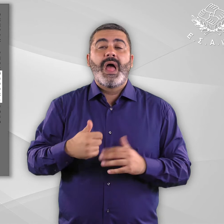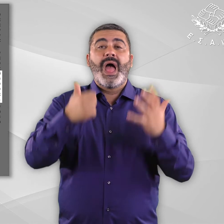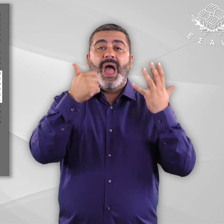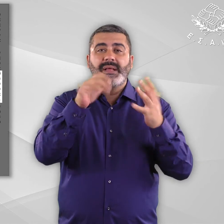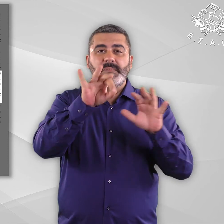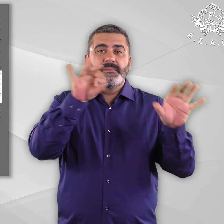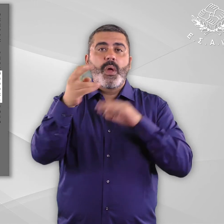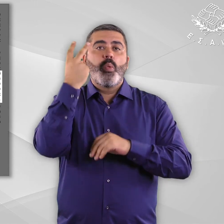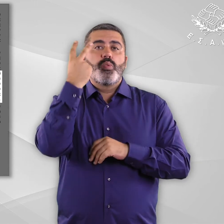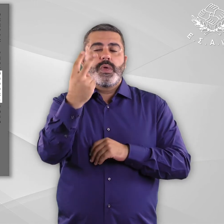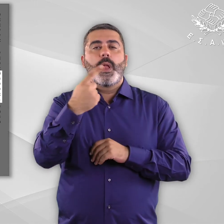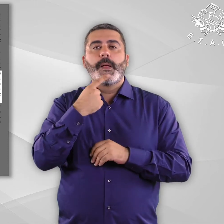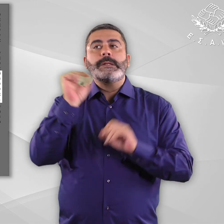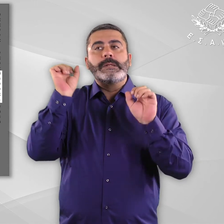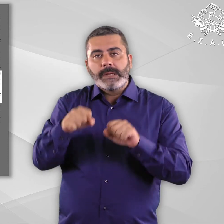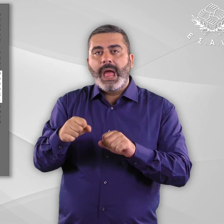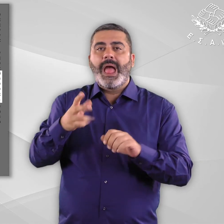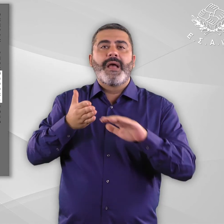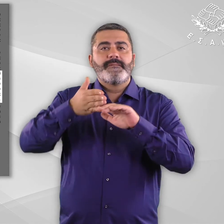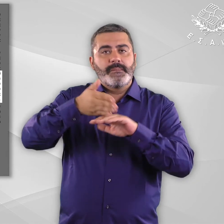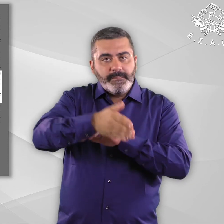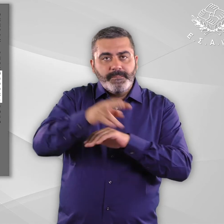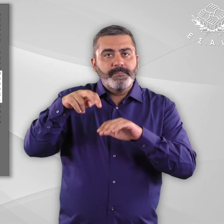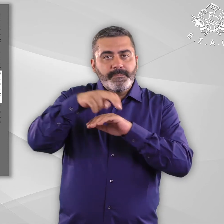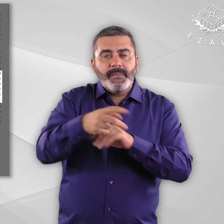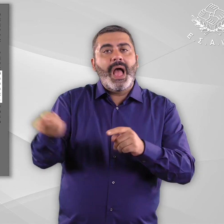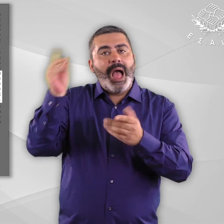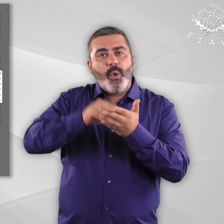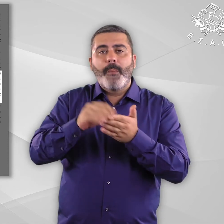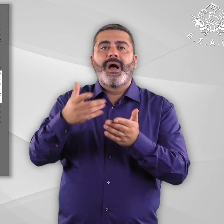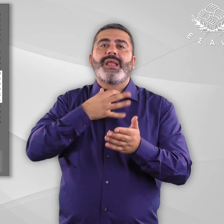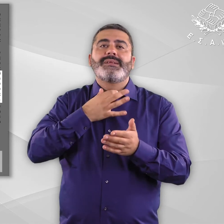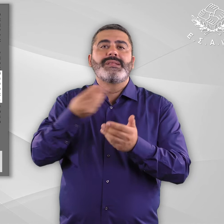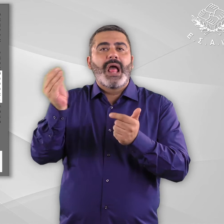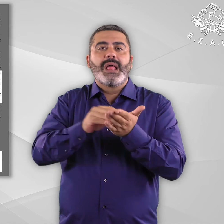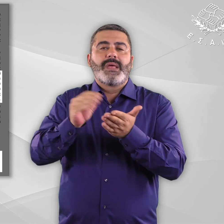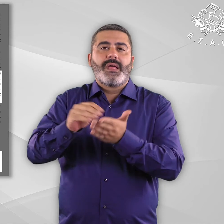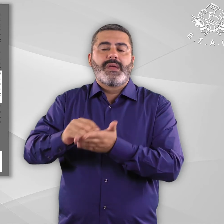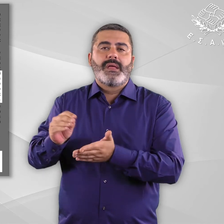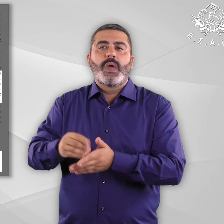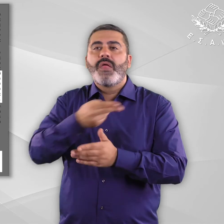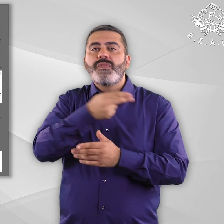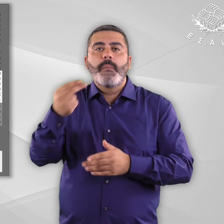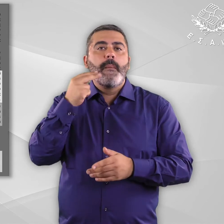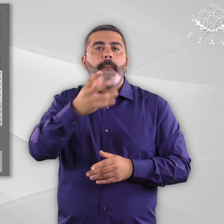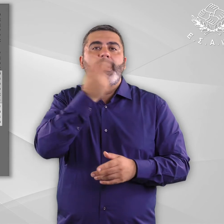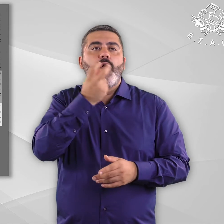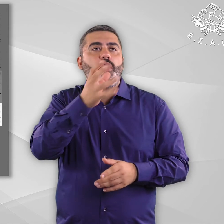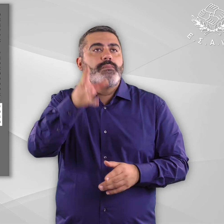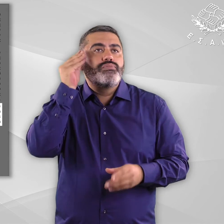υπάρχουν κι άλλες κατηγορίες προσβασιμότητας, εστιάζοντας την πρόσβαση στην πληροφορία βλέπε υποσημείωση 40. Ανάμεσα στους